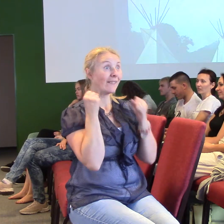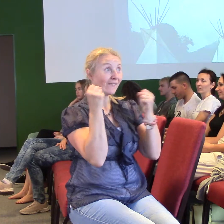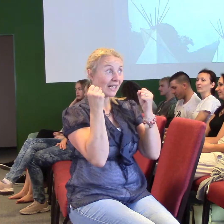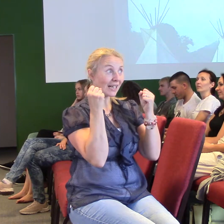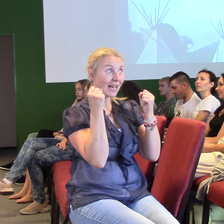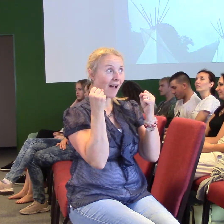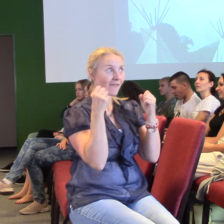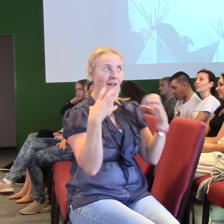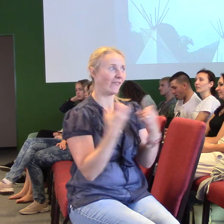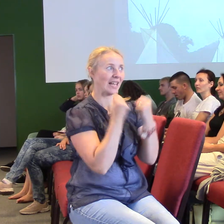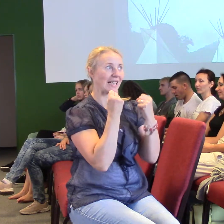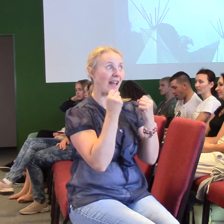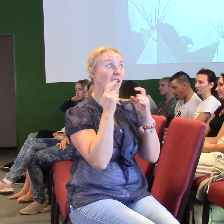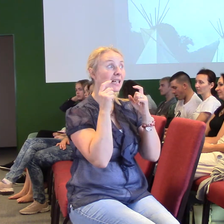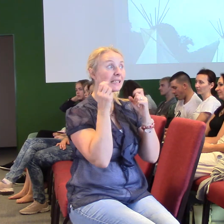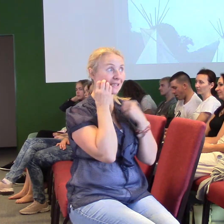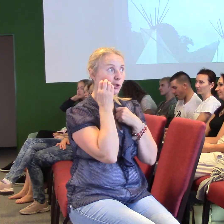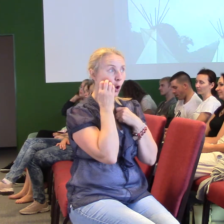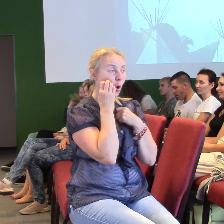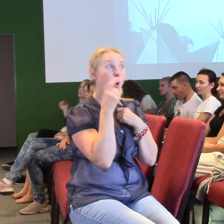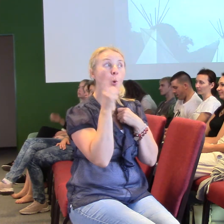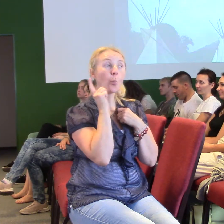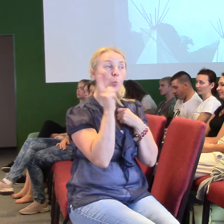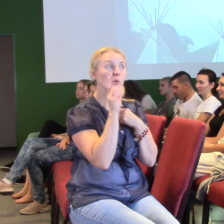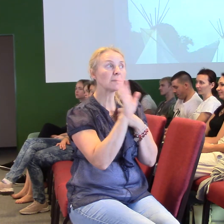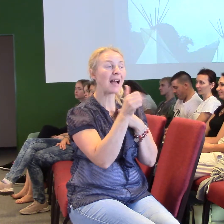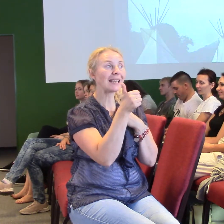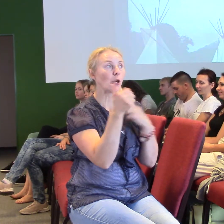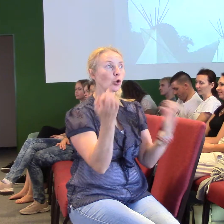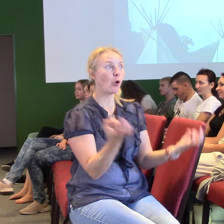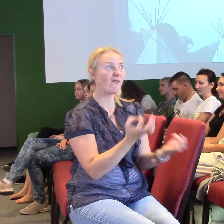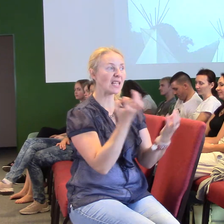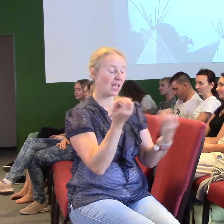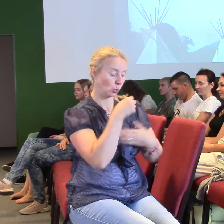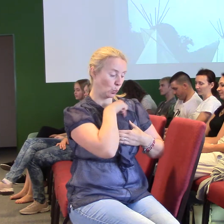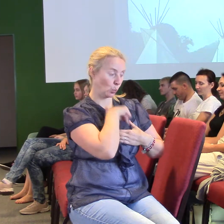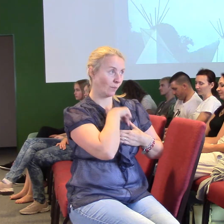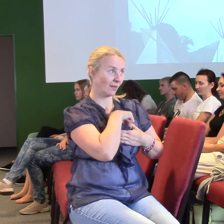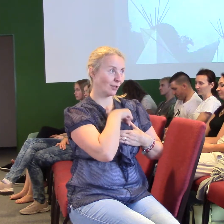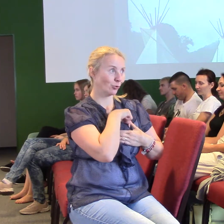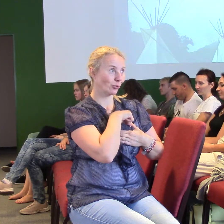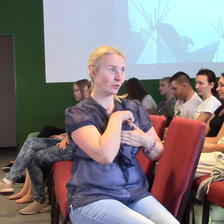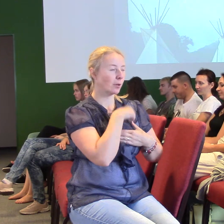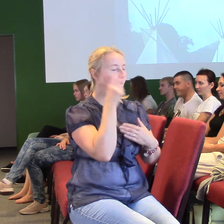tak musel mít nějakou věc, která v něm zůstávala. V jeho životě, v jeho mysli, v jeho srdci.